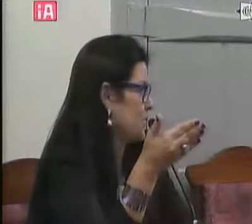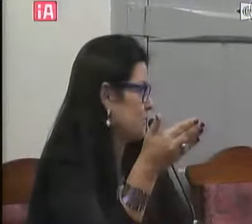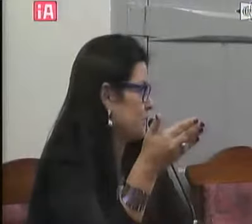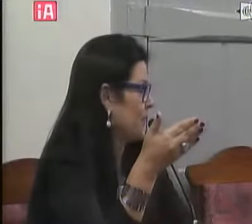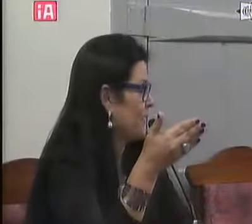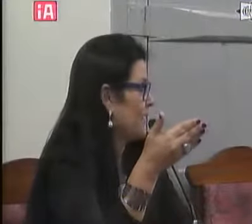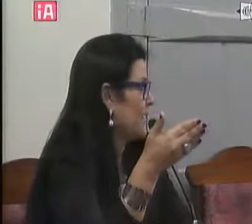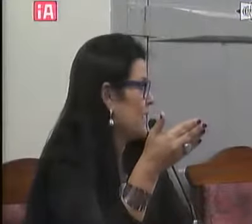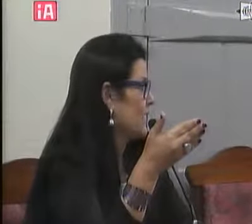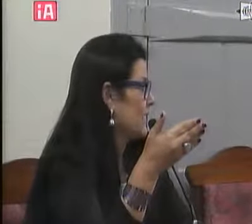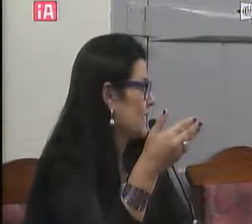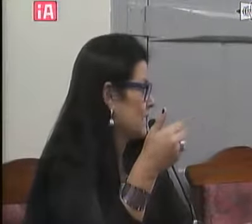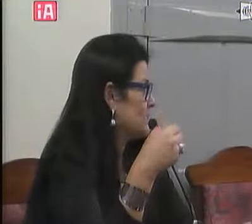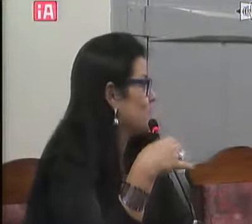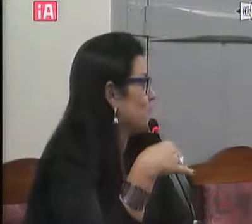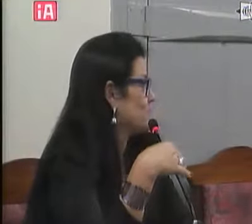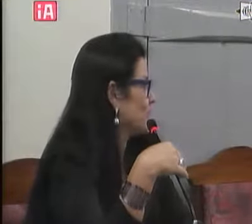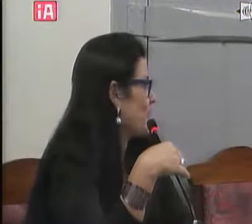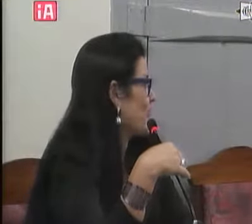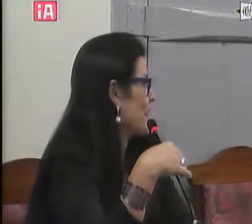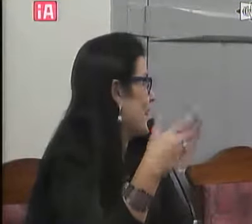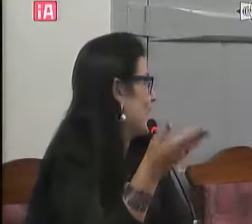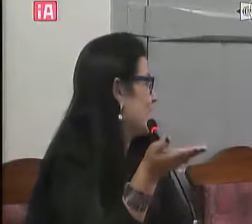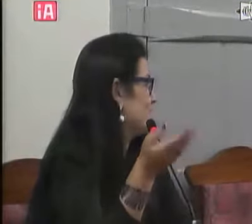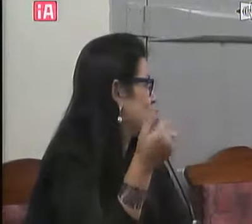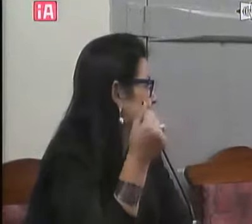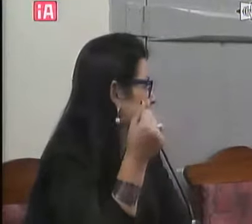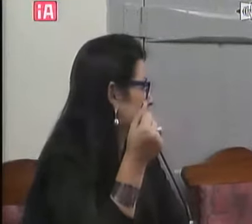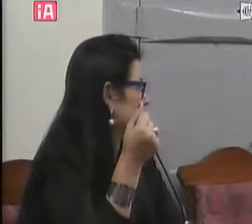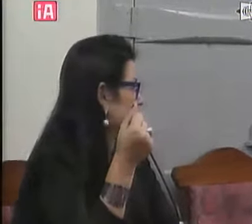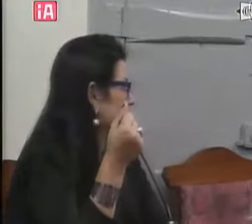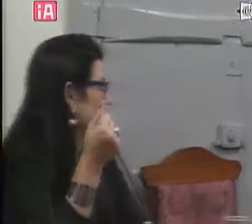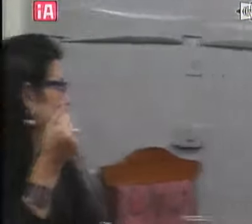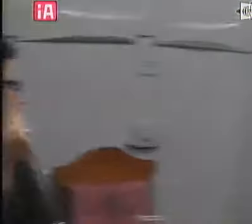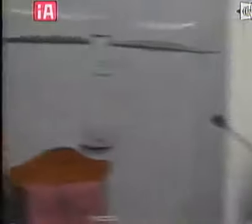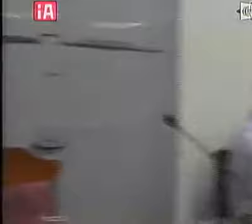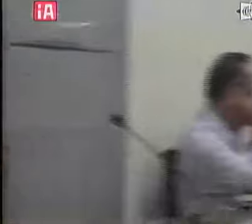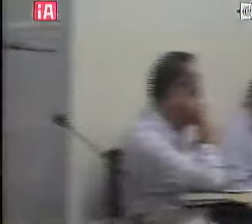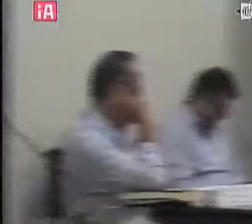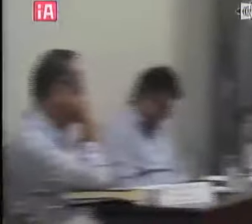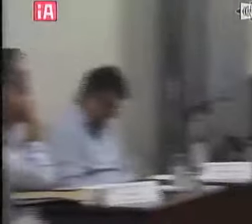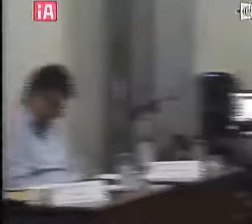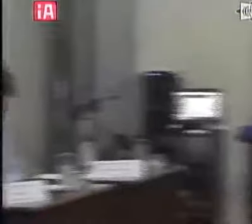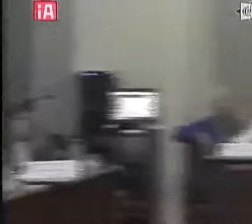requerimento Não Mas vereadora Quando mais de um